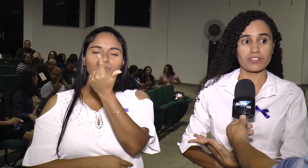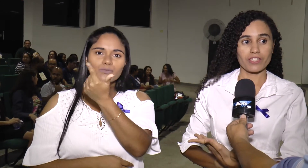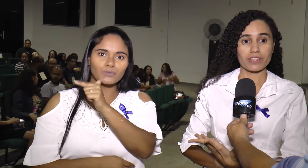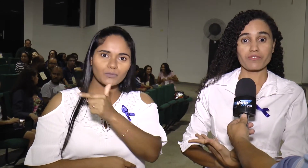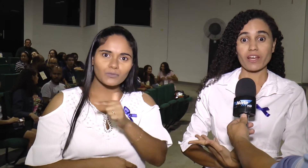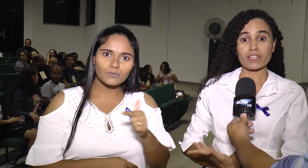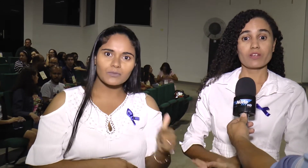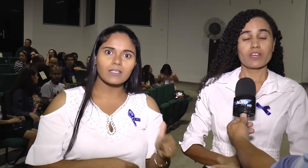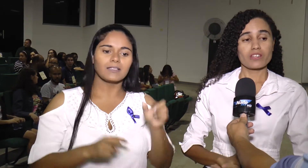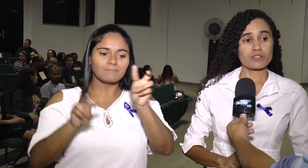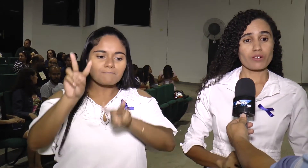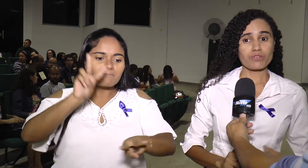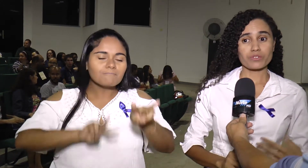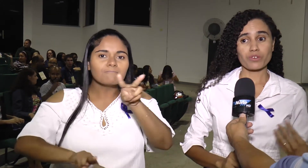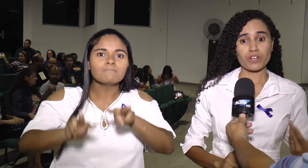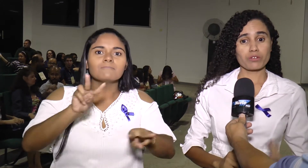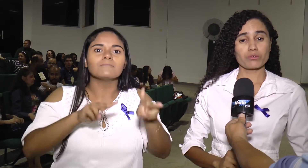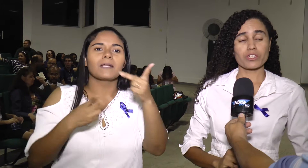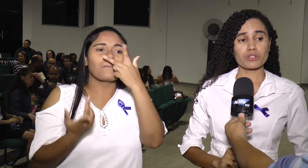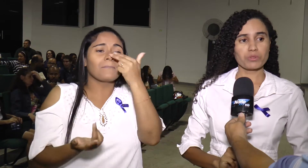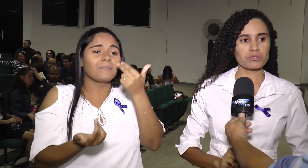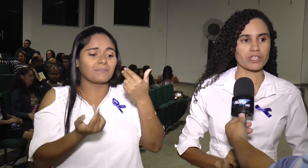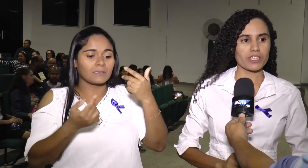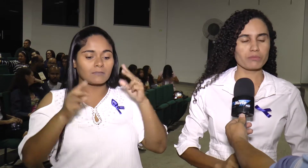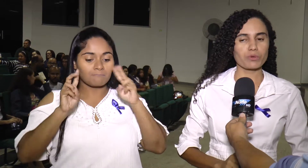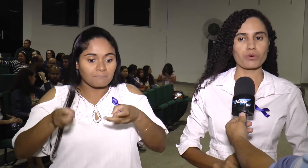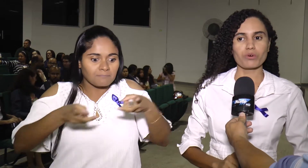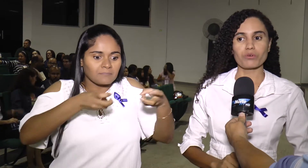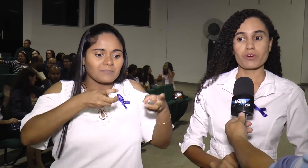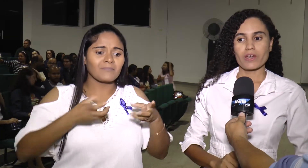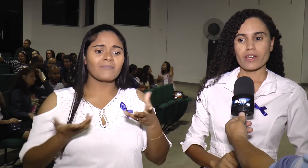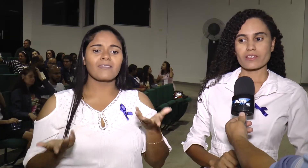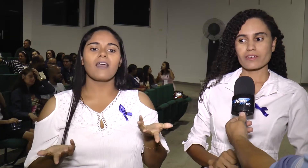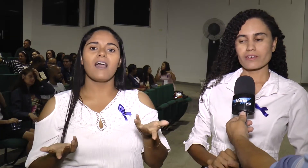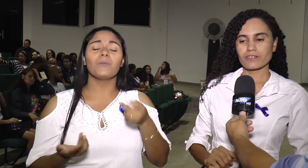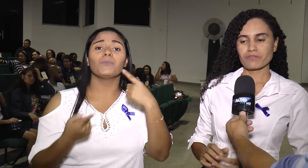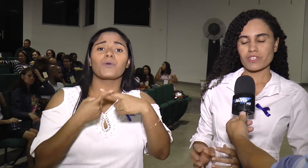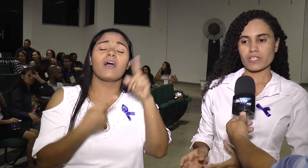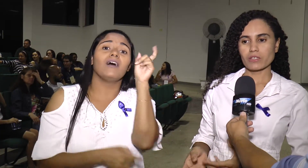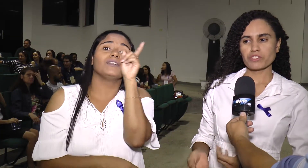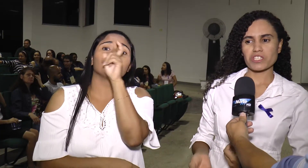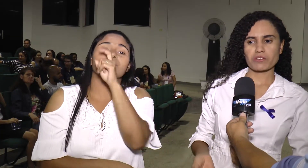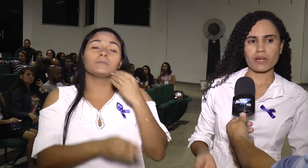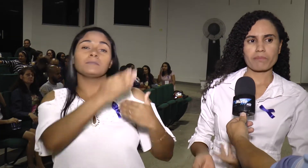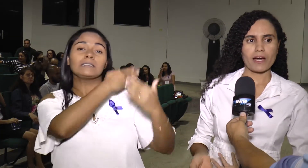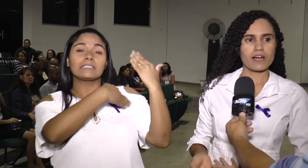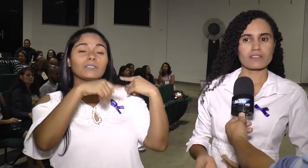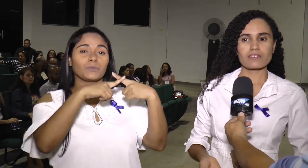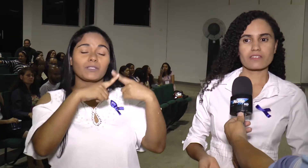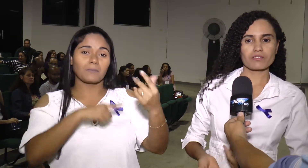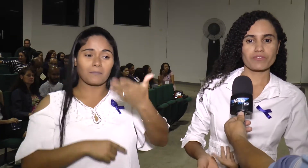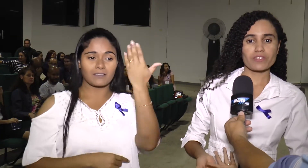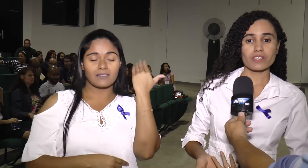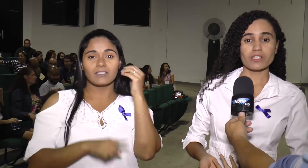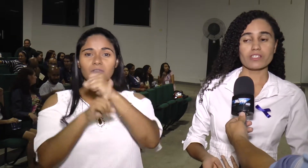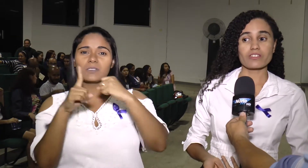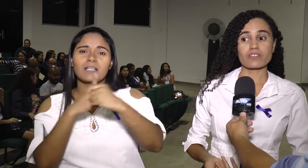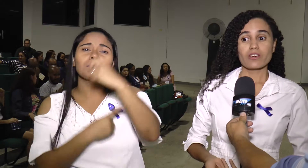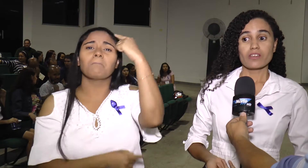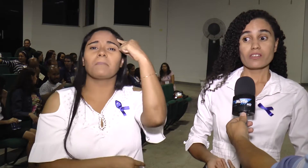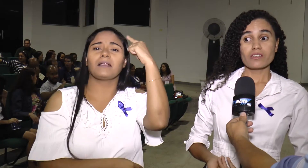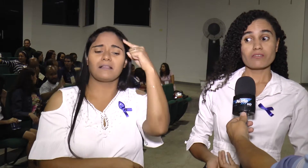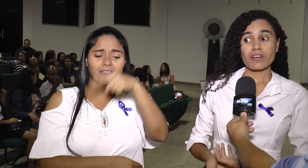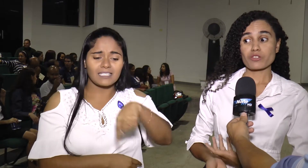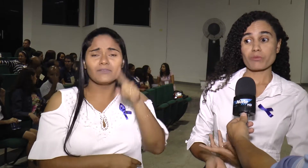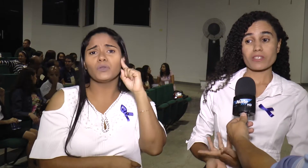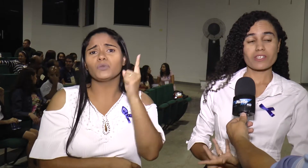já tem falado Eles sofreram durante muito tempo com essa visão de que são incapazes, são deficientes